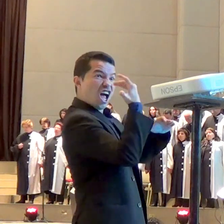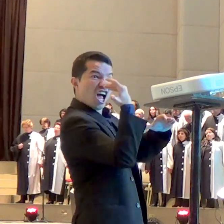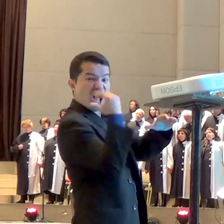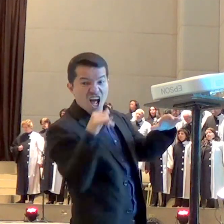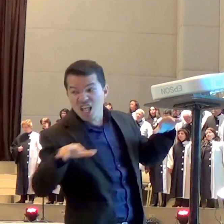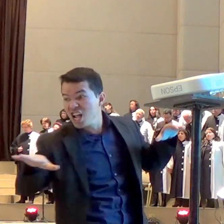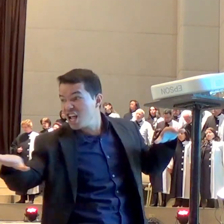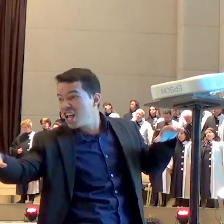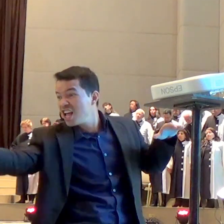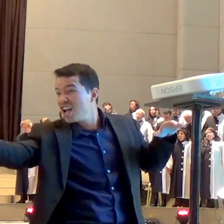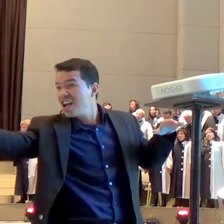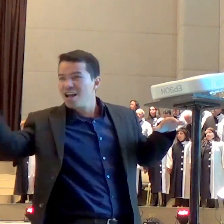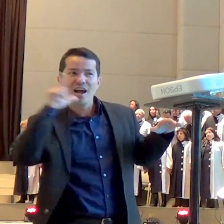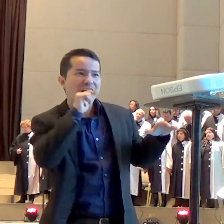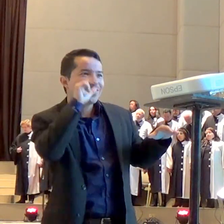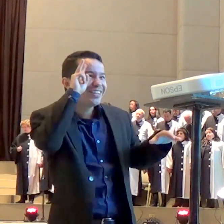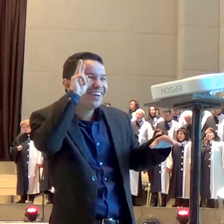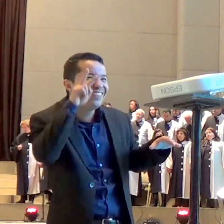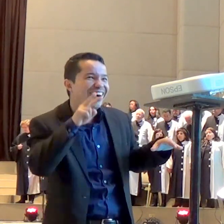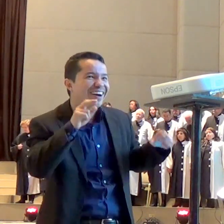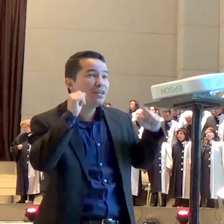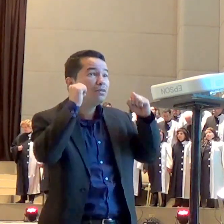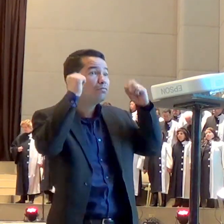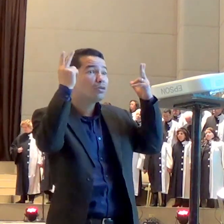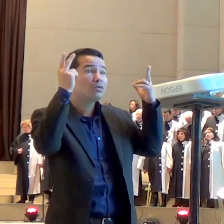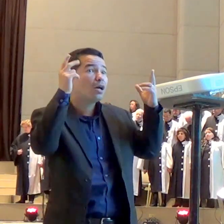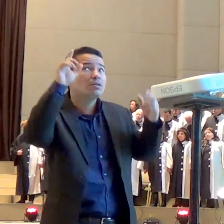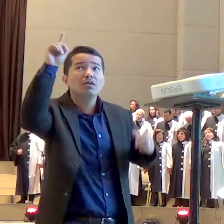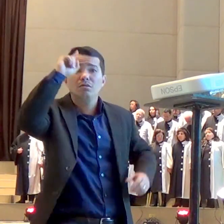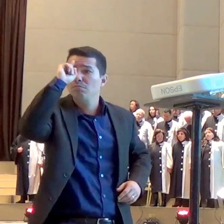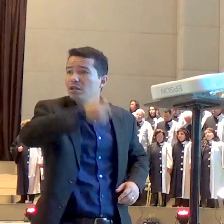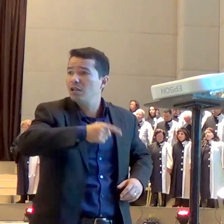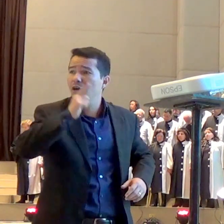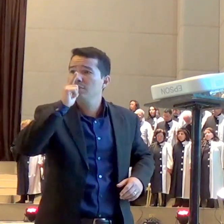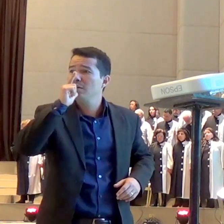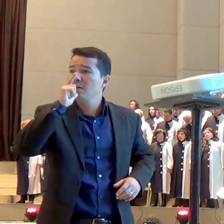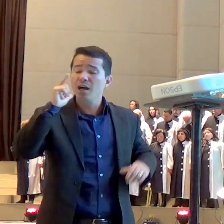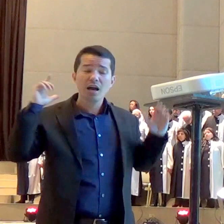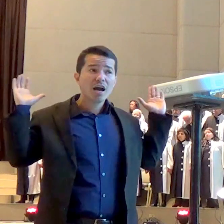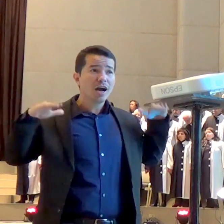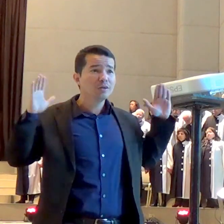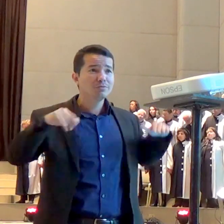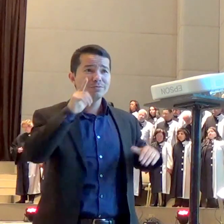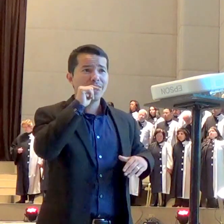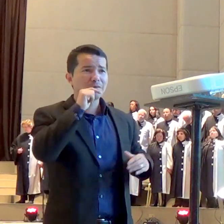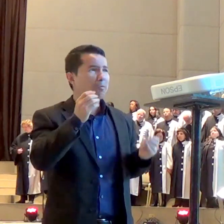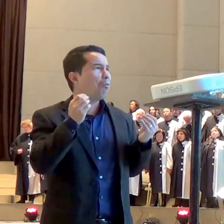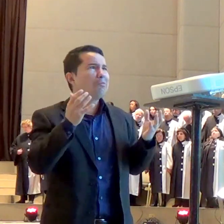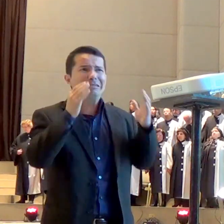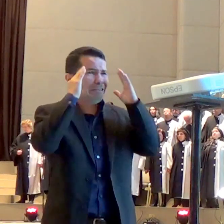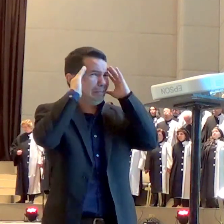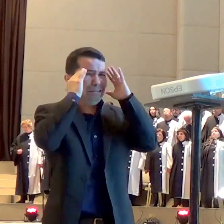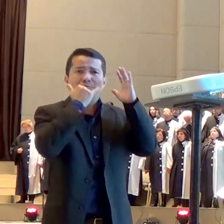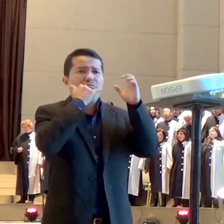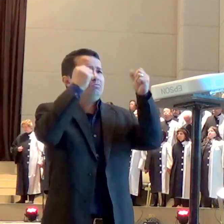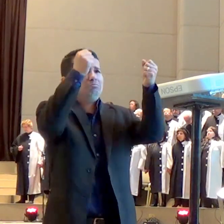e o que for preciso ele movimentar no seu céu a favor de você que é um